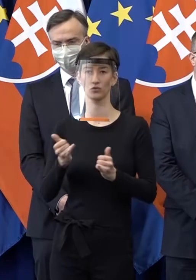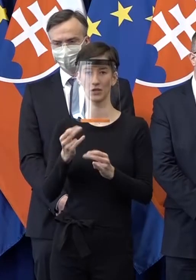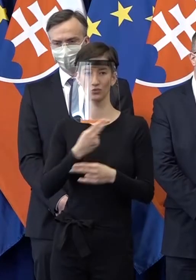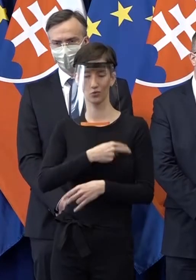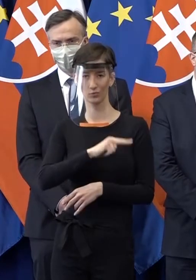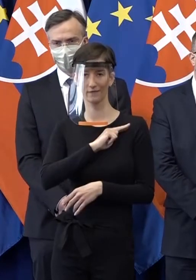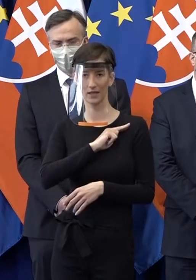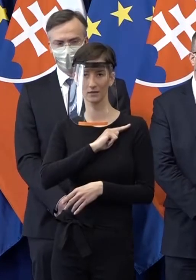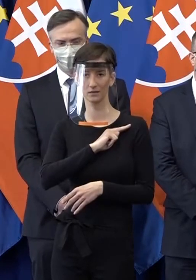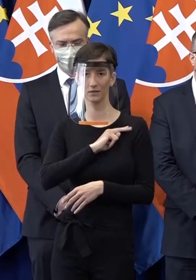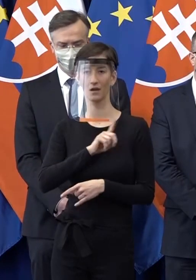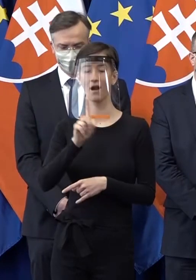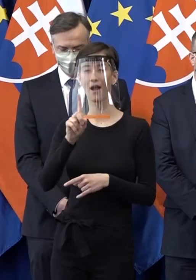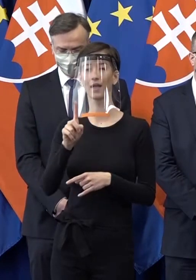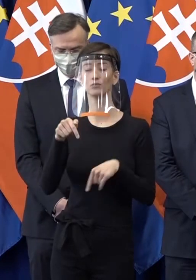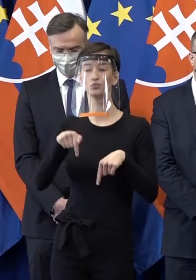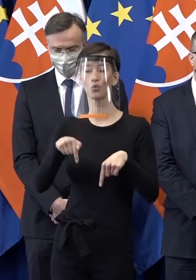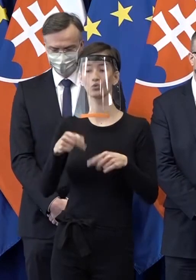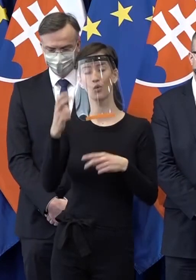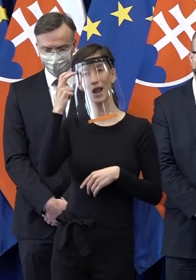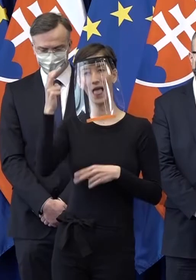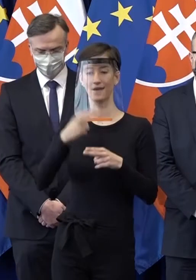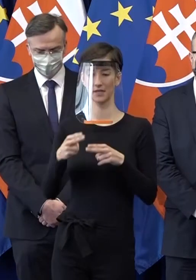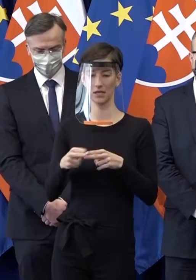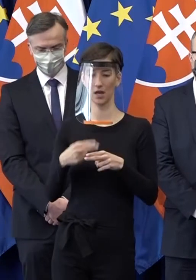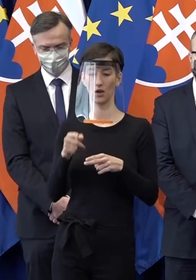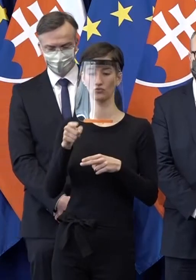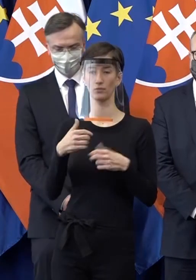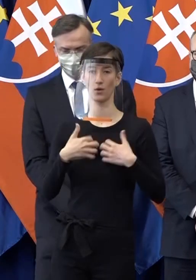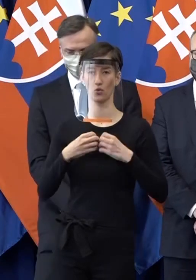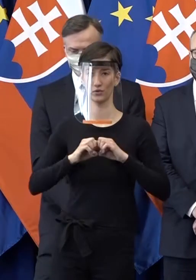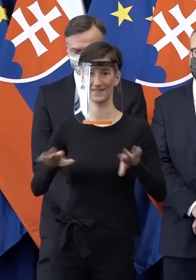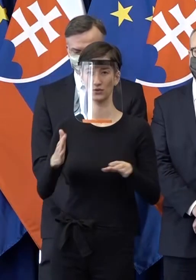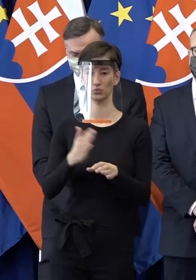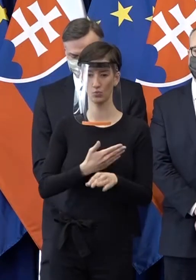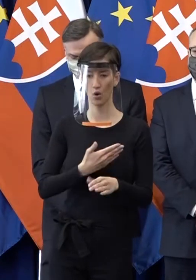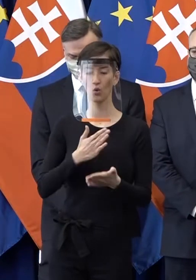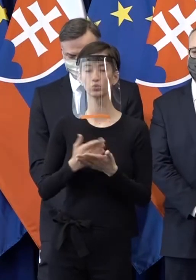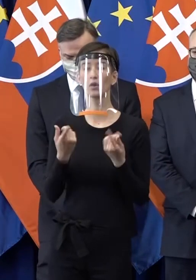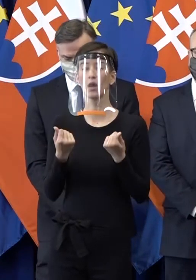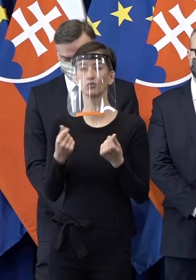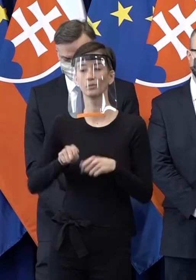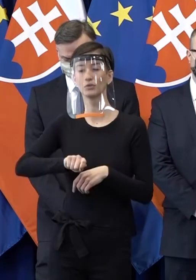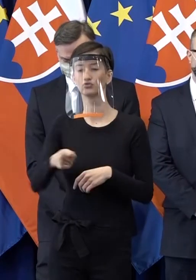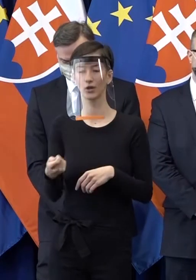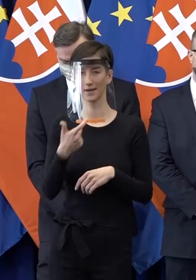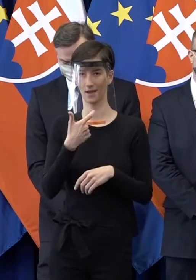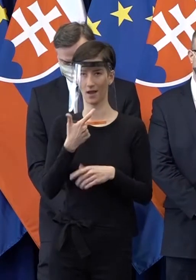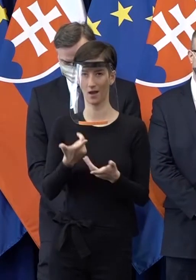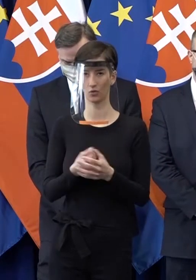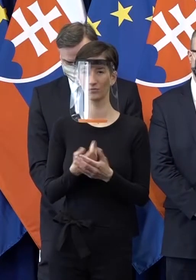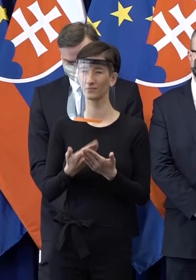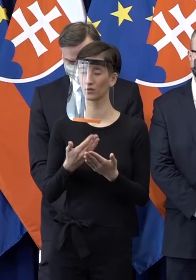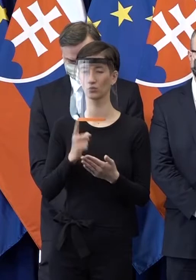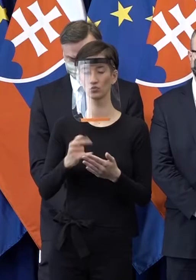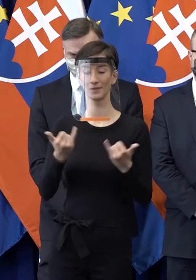bude vyzerať po pandémii. A keď neurobíme včasné kroky, tak si budujeme nové problémy. Pokiaľ tie